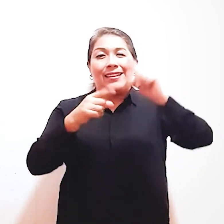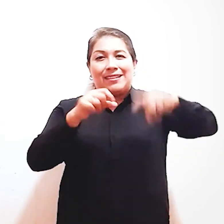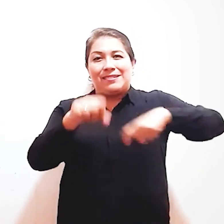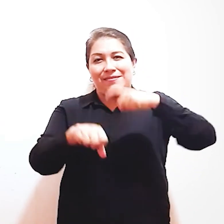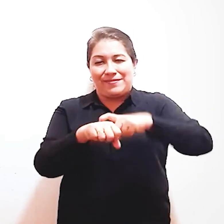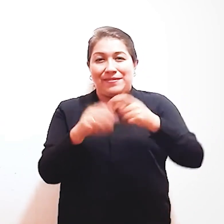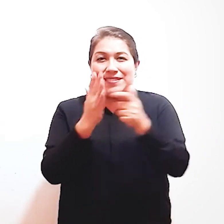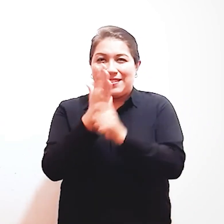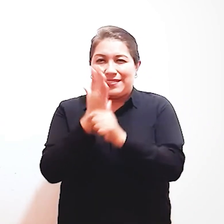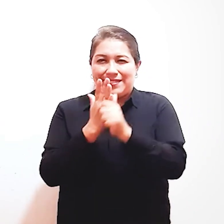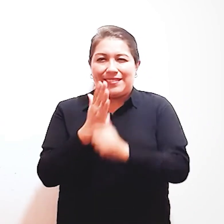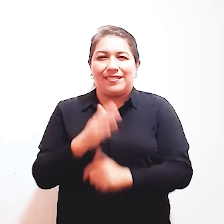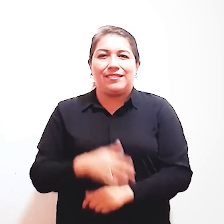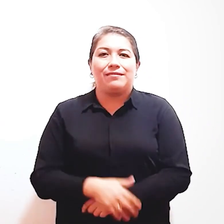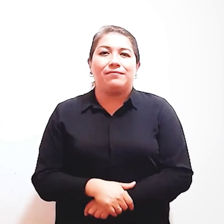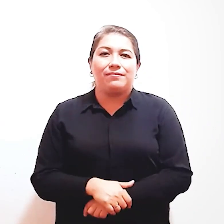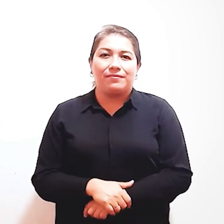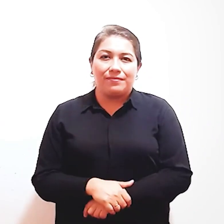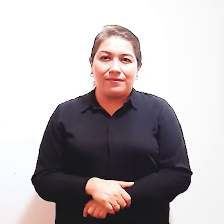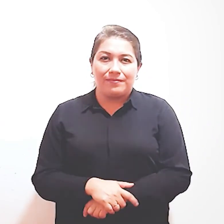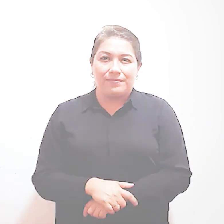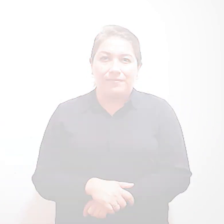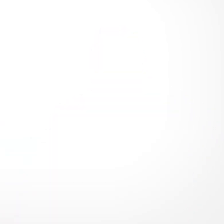Hasta la próxima edición